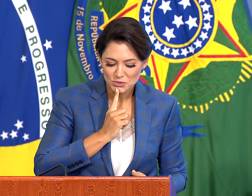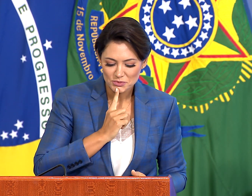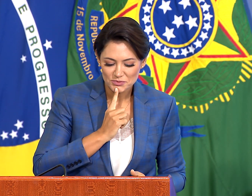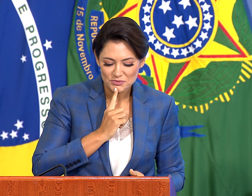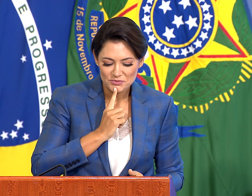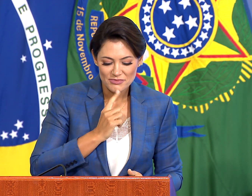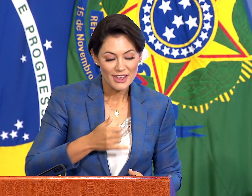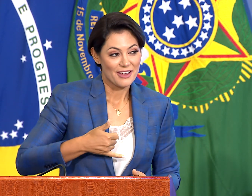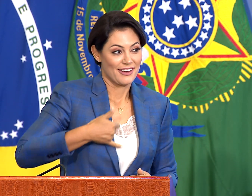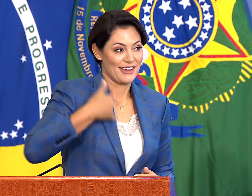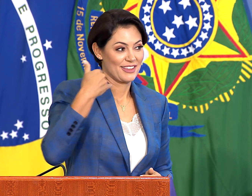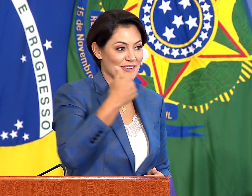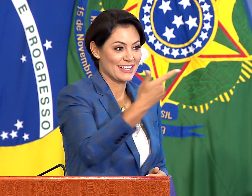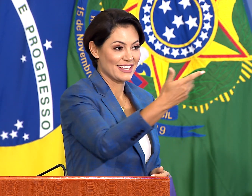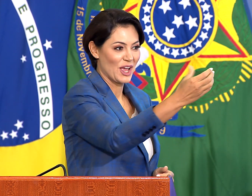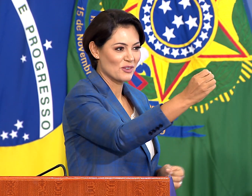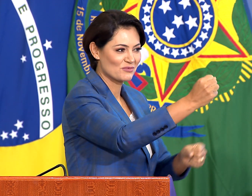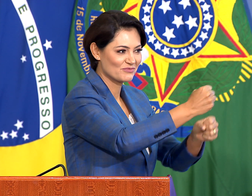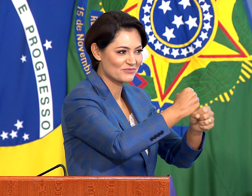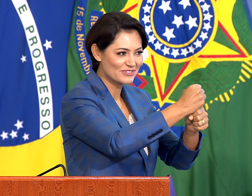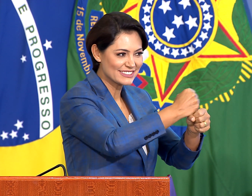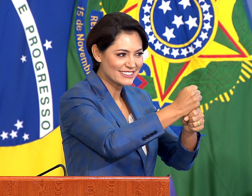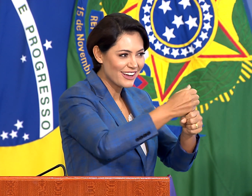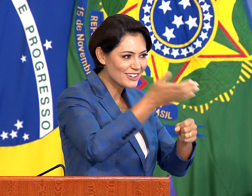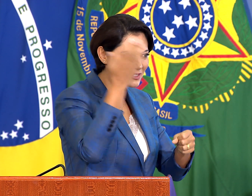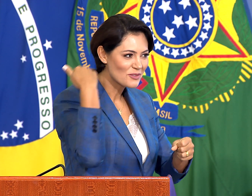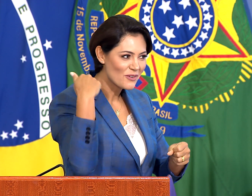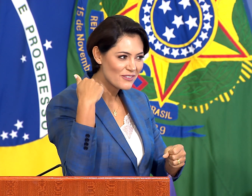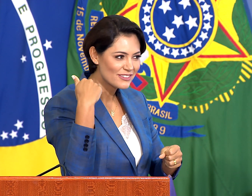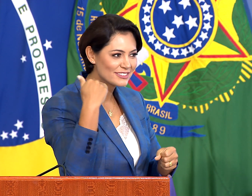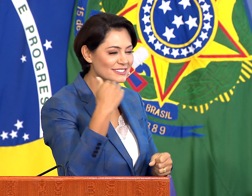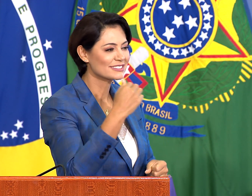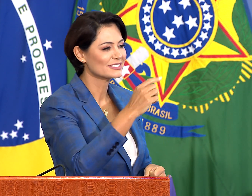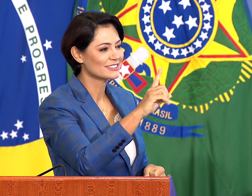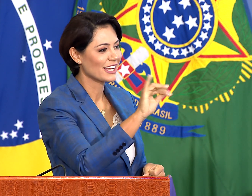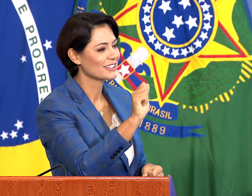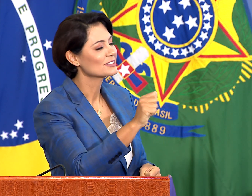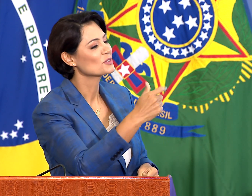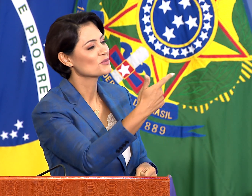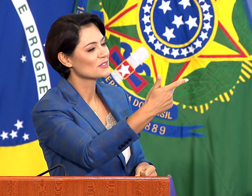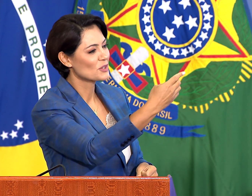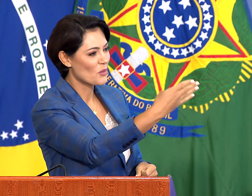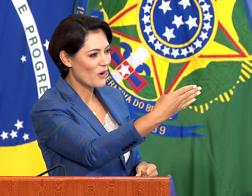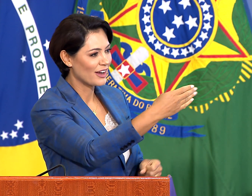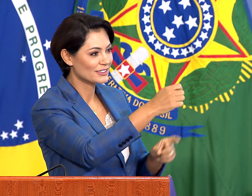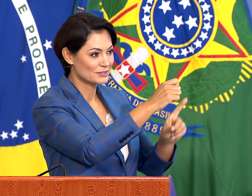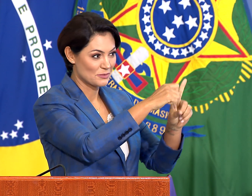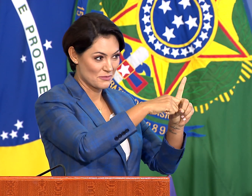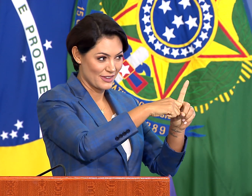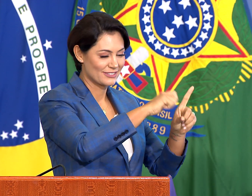completou 20 anos no dia 24 de abril.